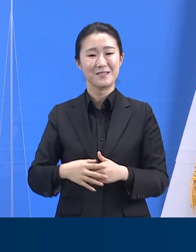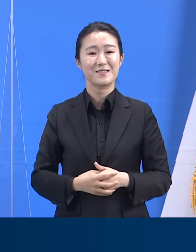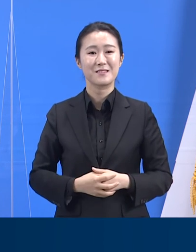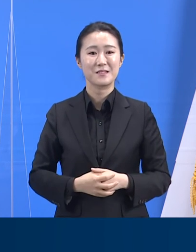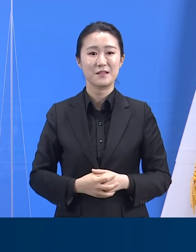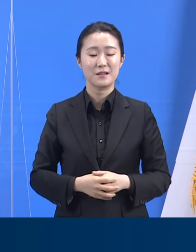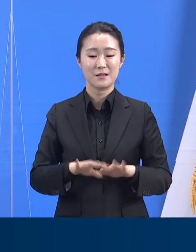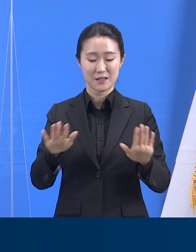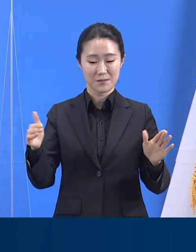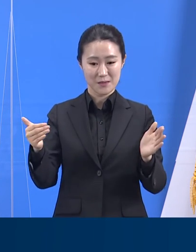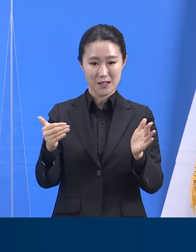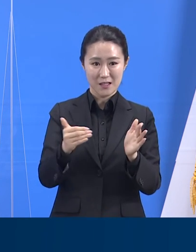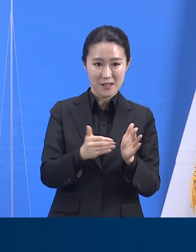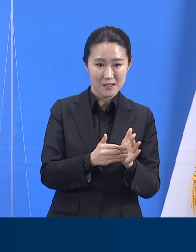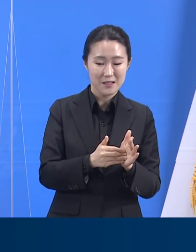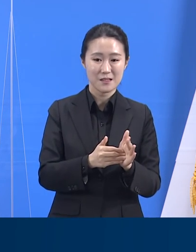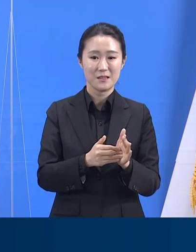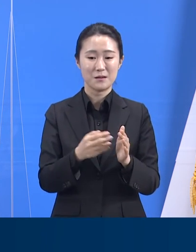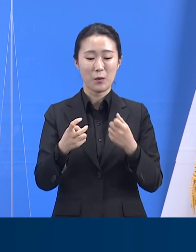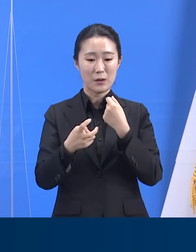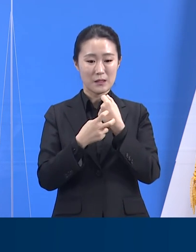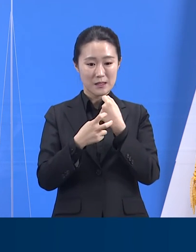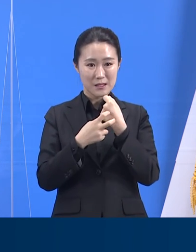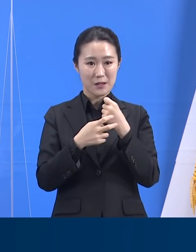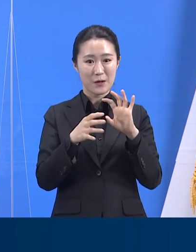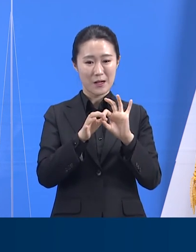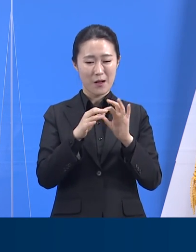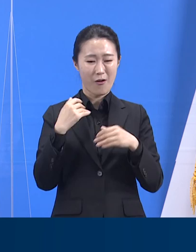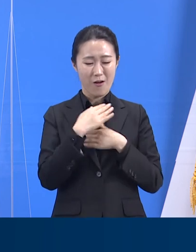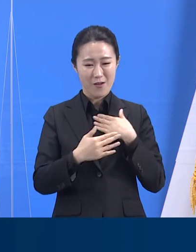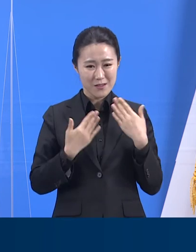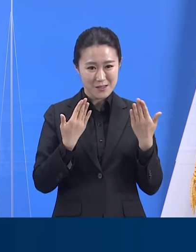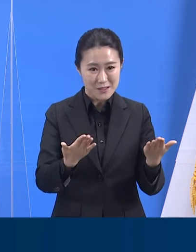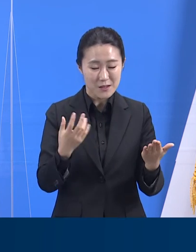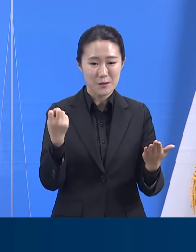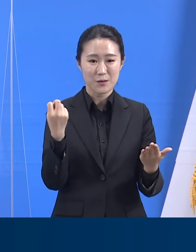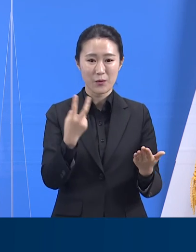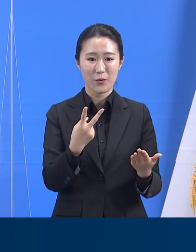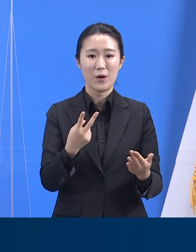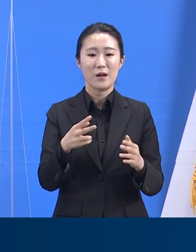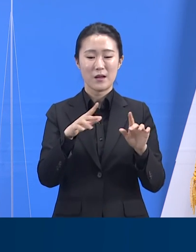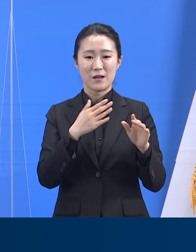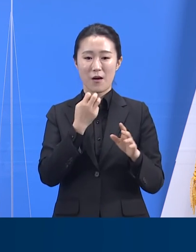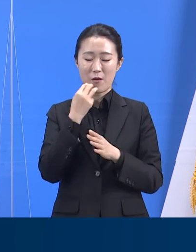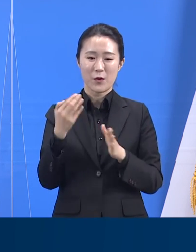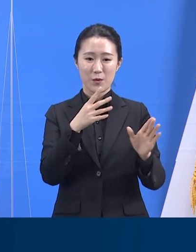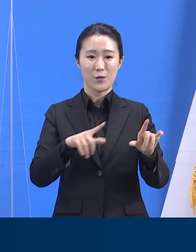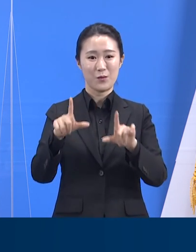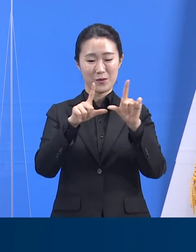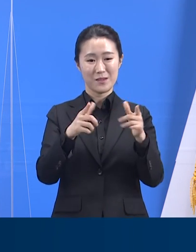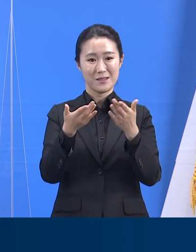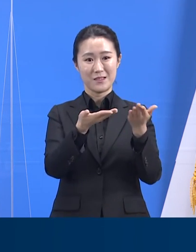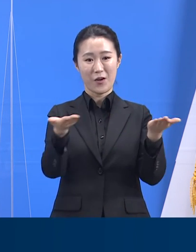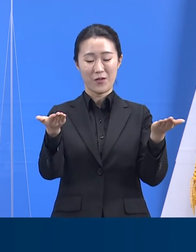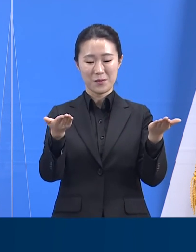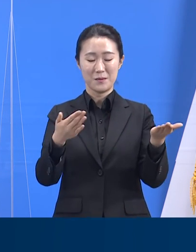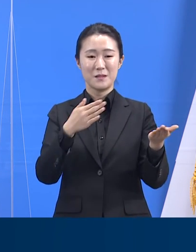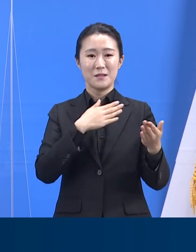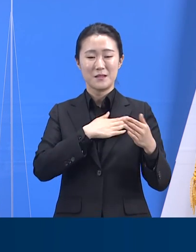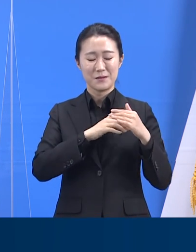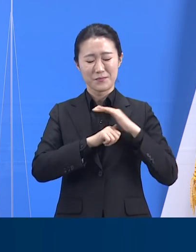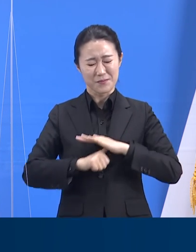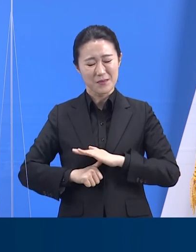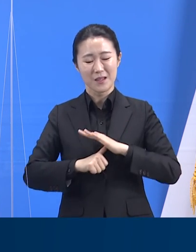인내심을 발휘해온 도민 여러분께 감사할 따름입니다. 다른 사업장에 비해 훨씬 그